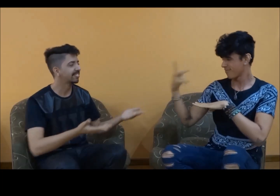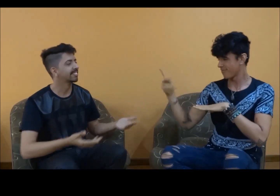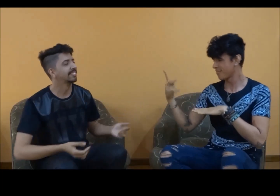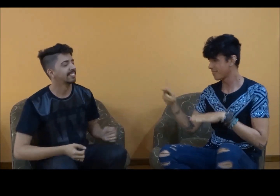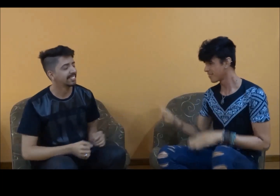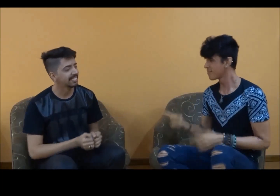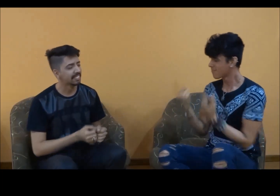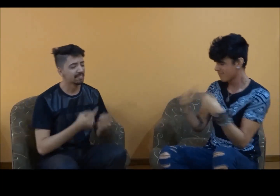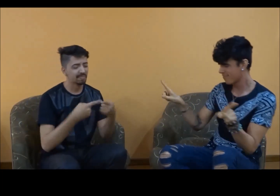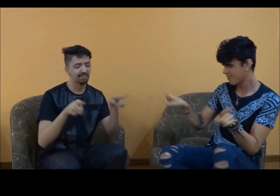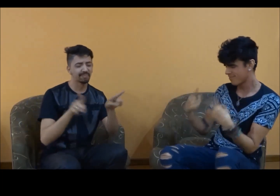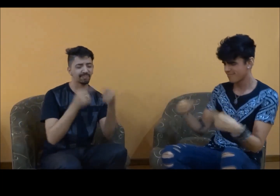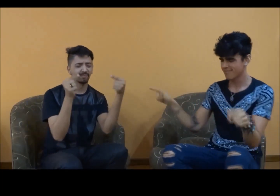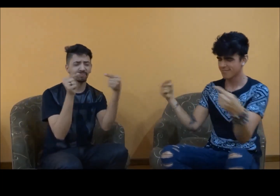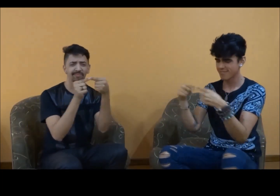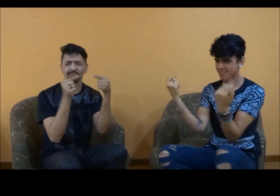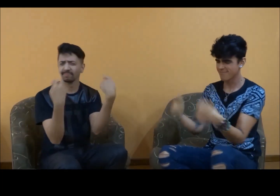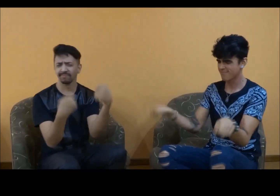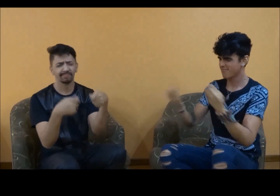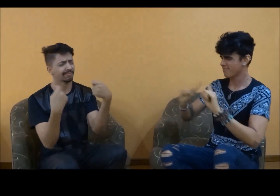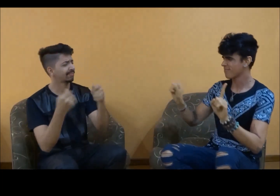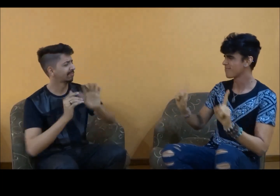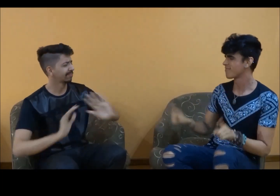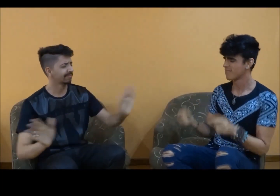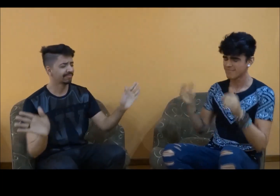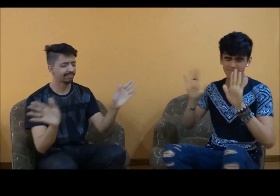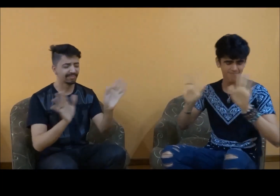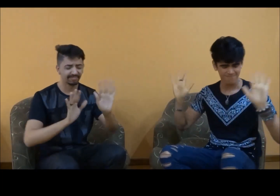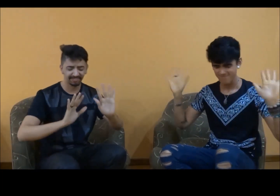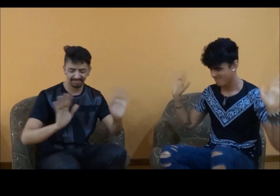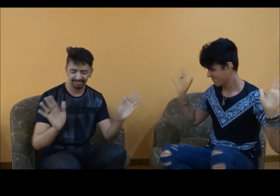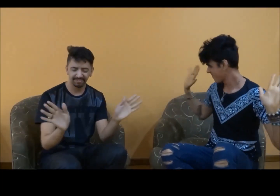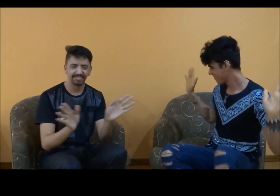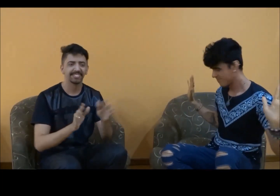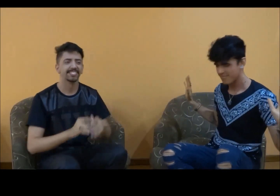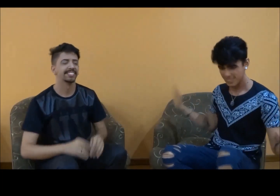seu E o fim nem precisa arrumar Olaia